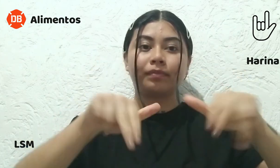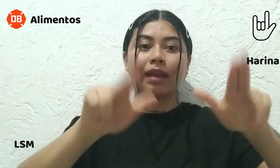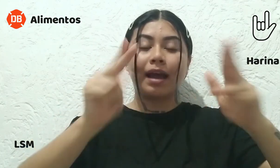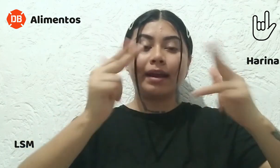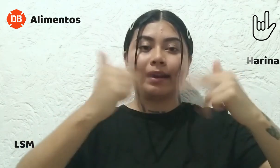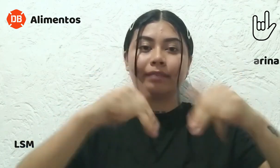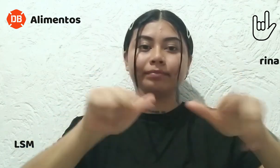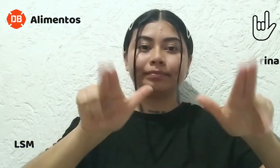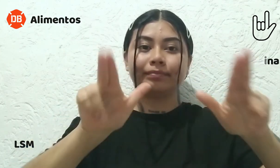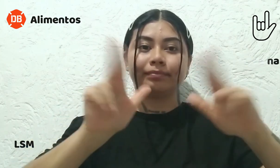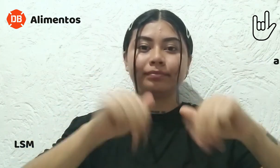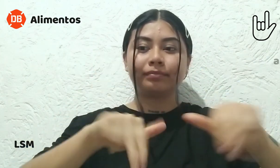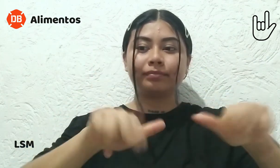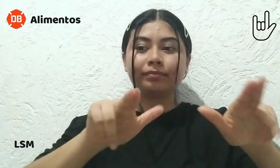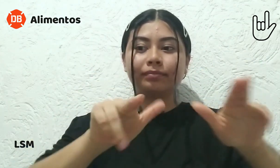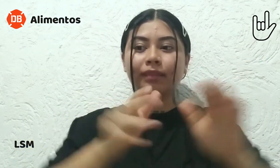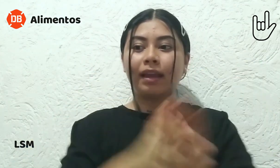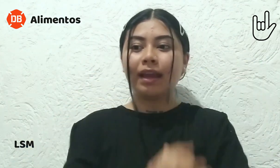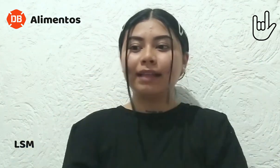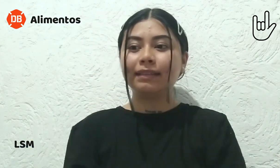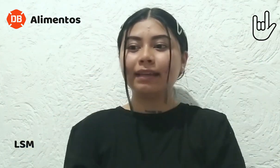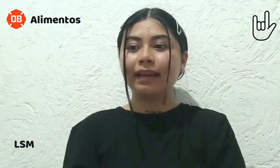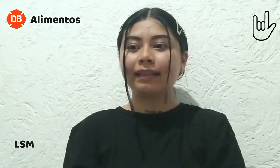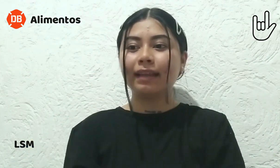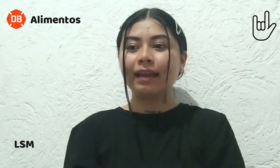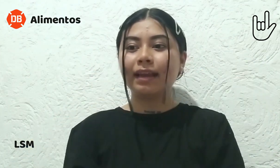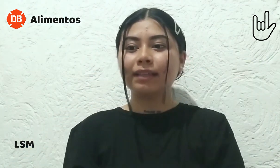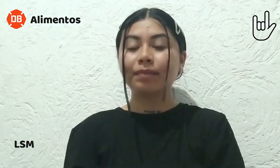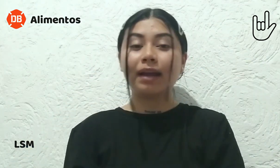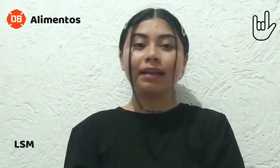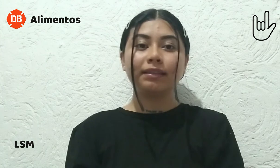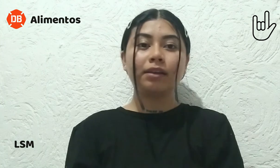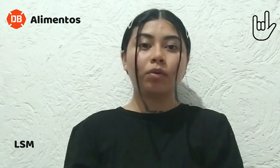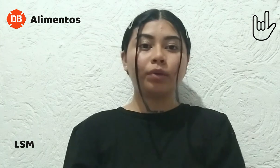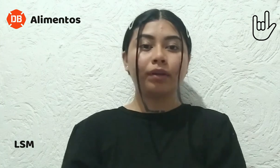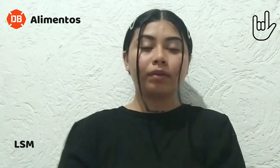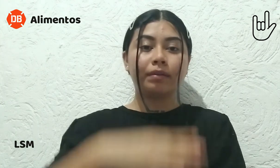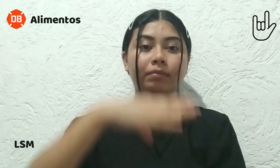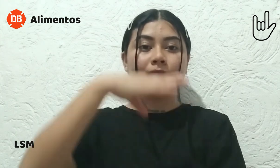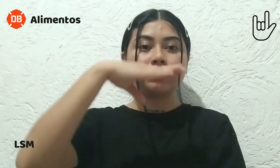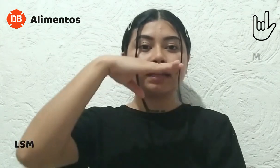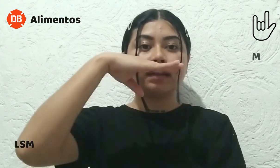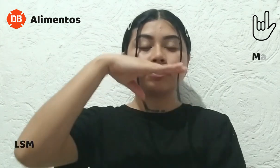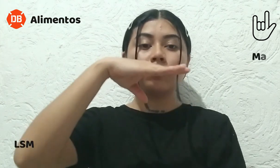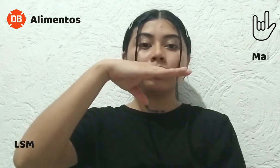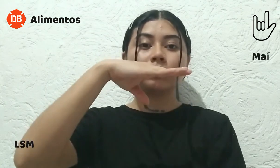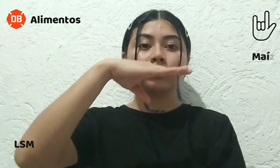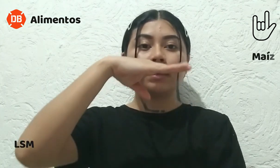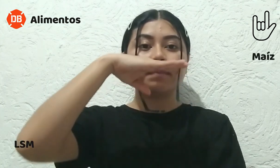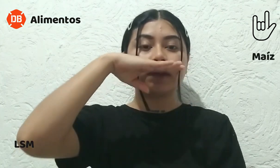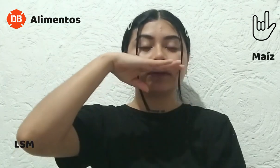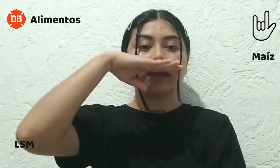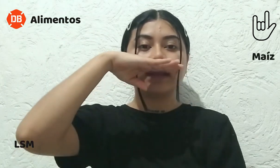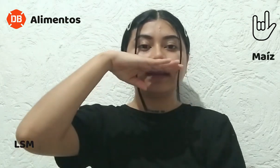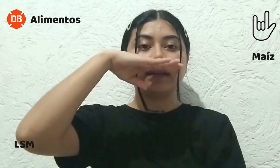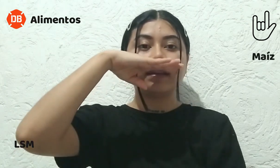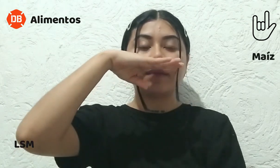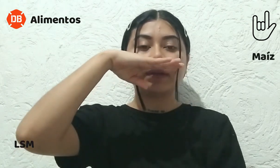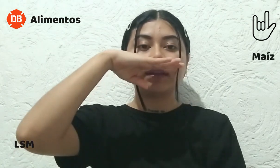¡Harina! El siguiente es maíz y lo único que vamos a hacer es colocar nuestra mano en la parte de la